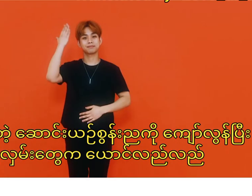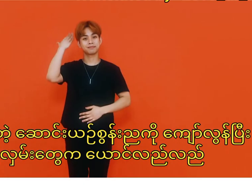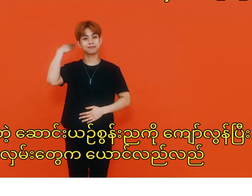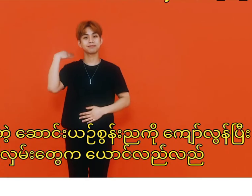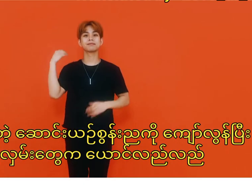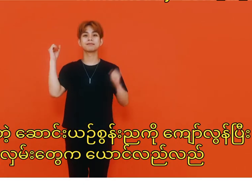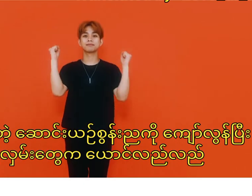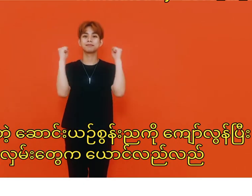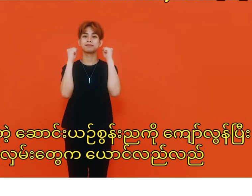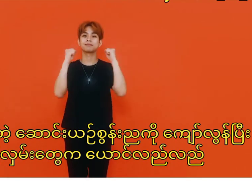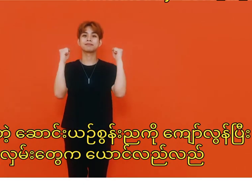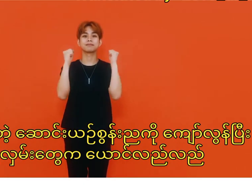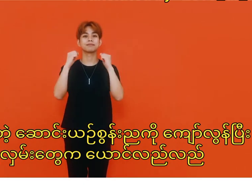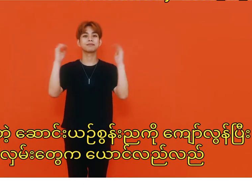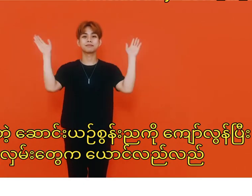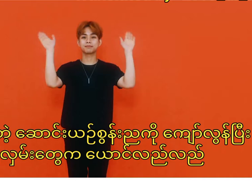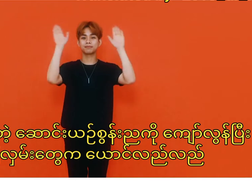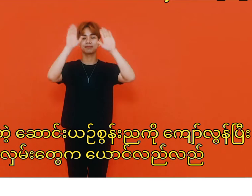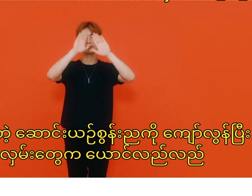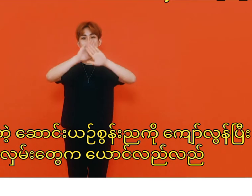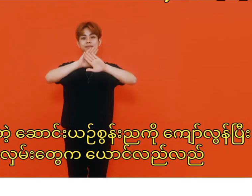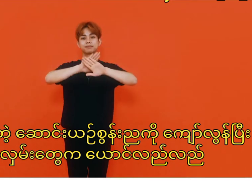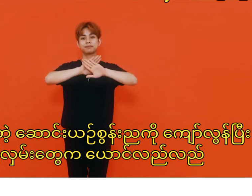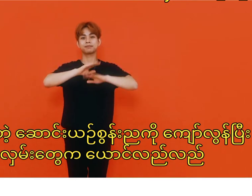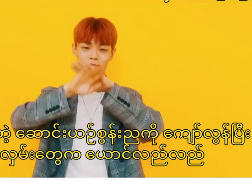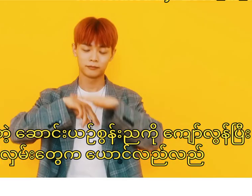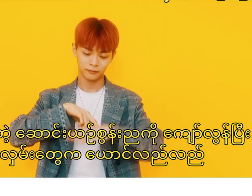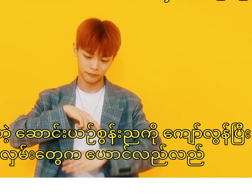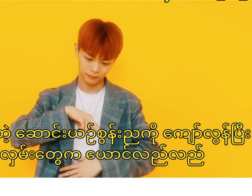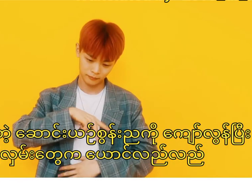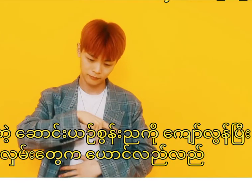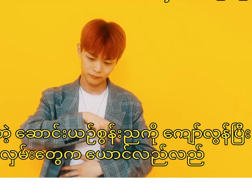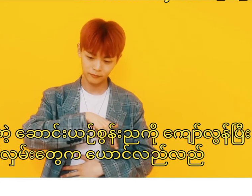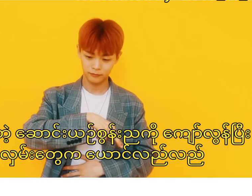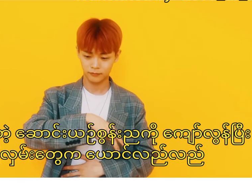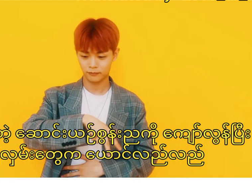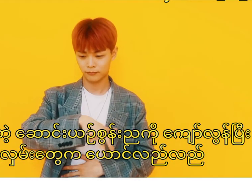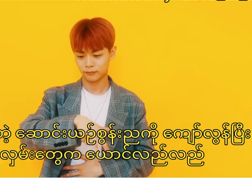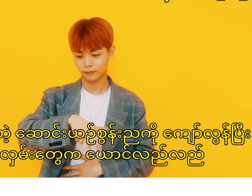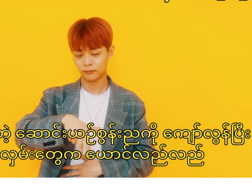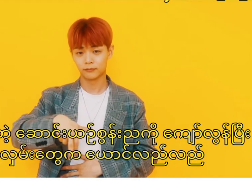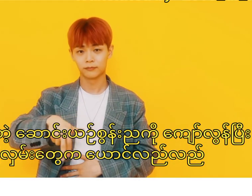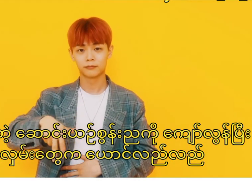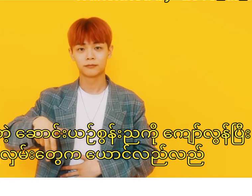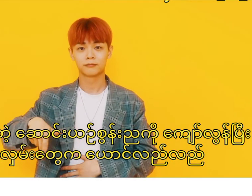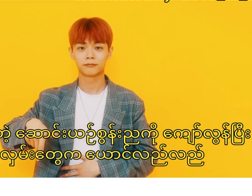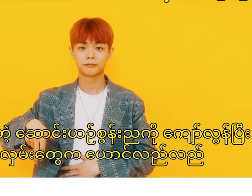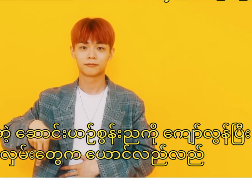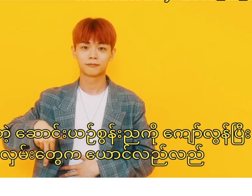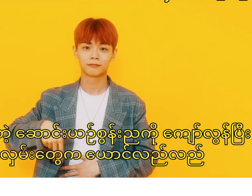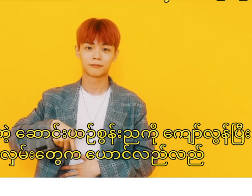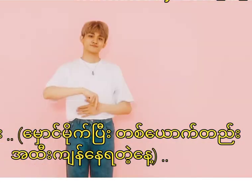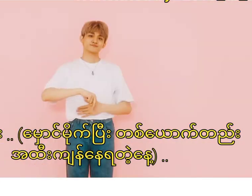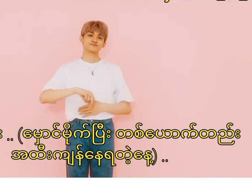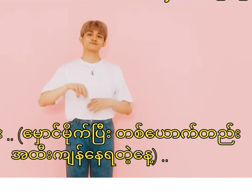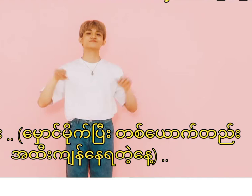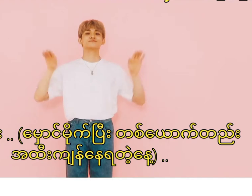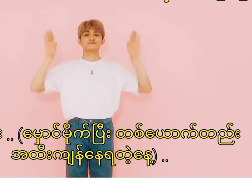정지섰다 여긴 아긴 밤 지나 헤매었던 발걸음 이제는